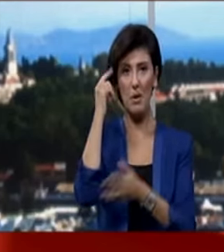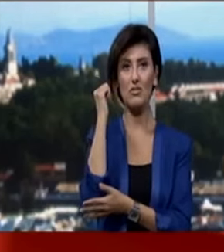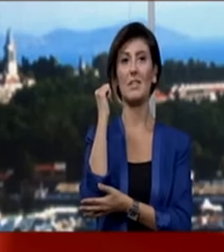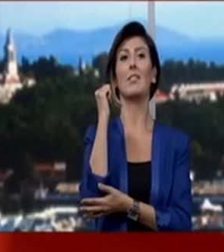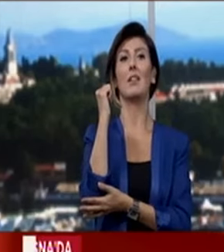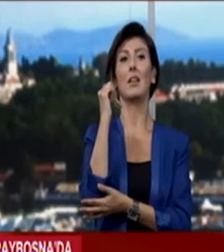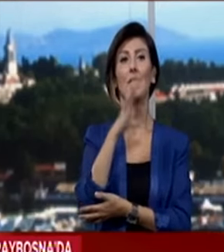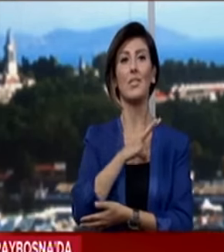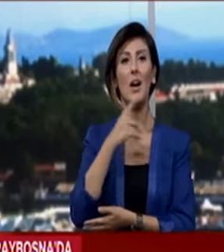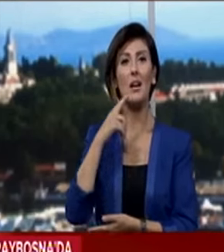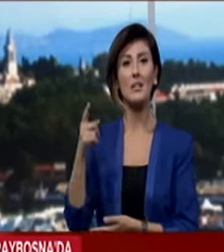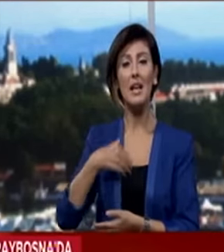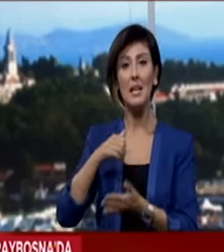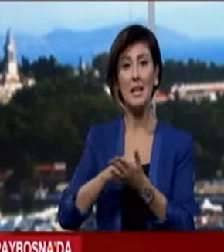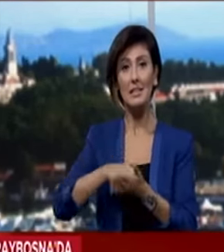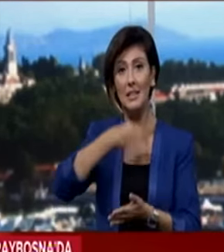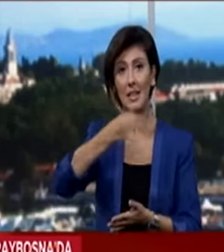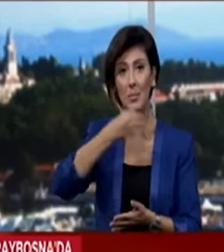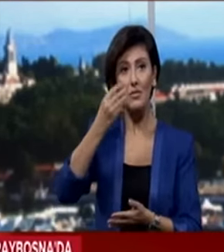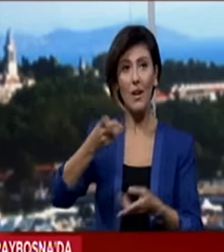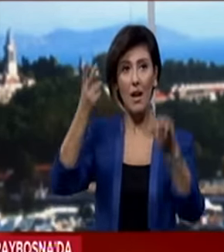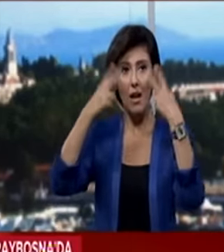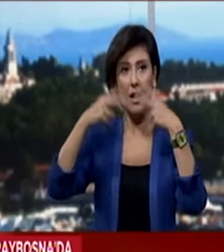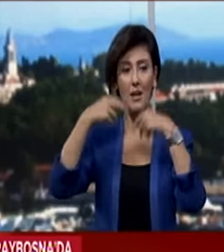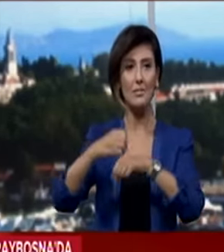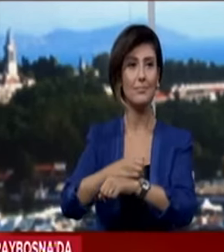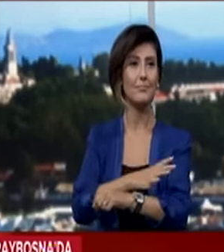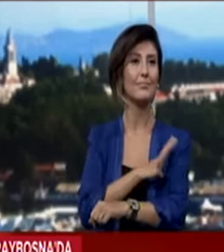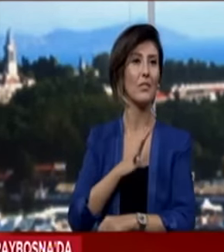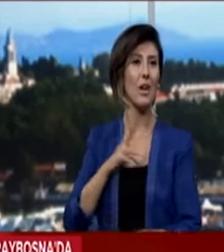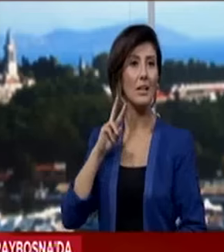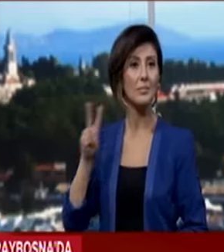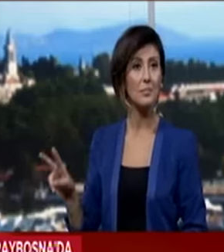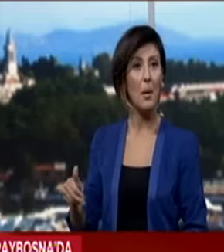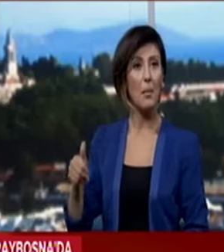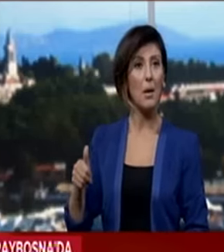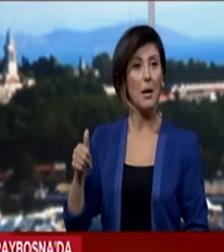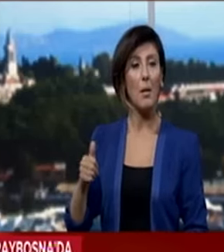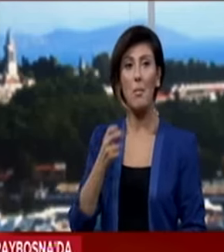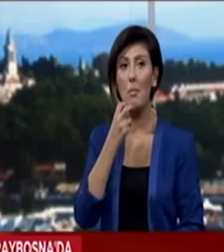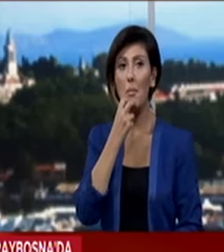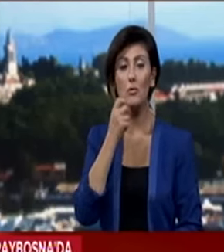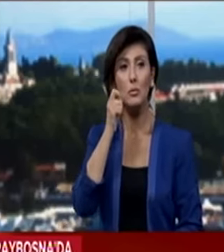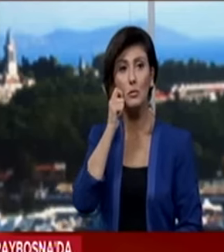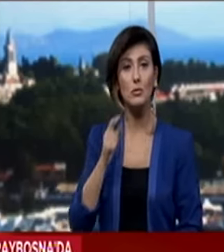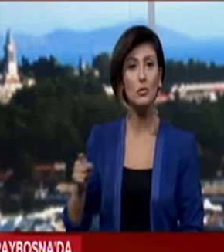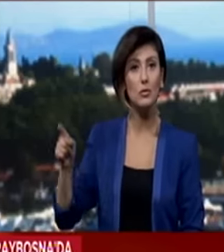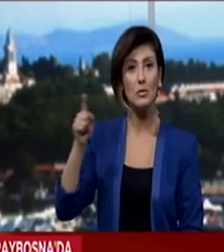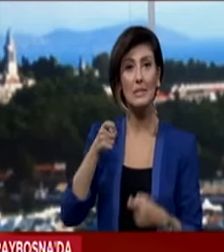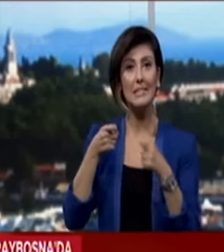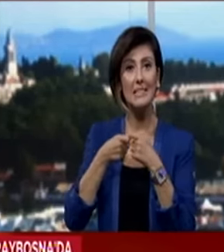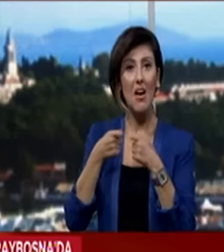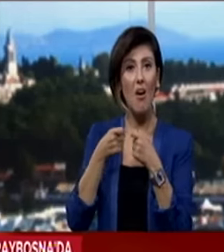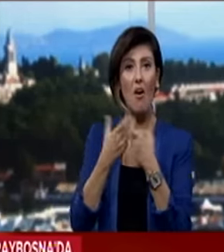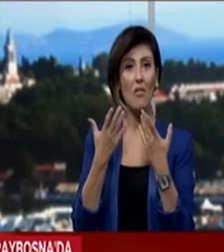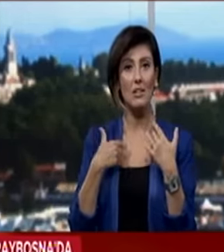Topçu gazetecilere demeç verirkense gözyaşlarına hakim olamadı. Yalçın Topçu, Bosnalı Müslümanların savaş sırasındaki